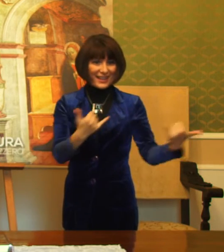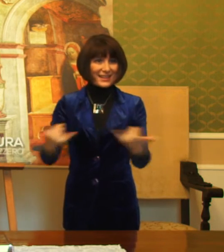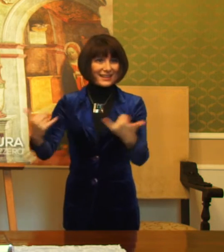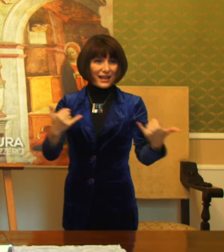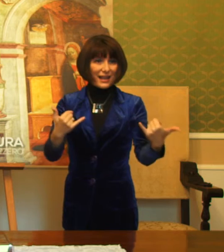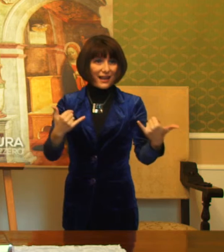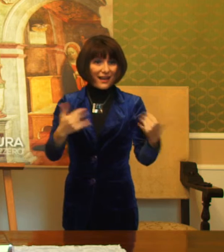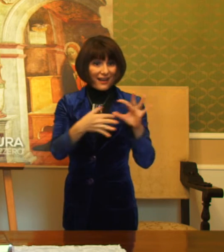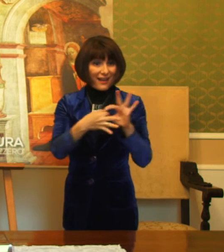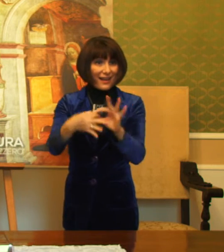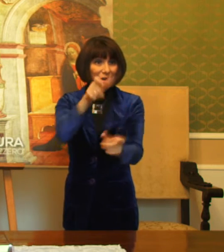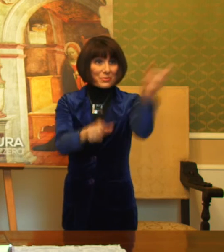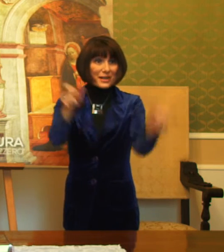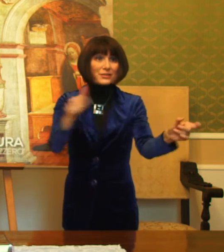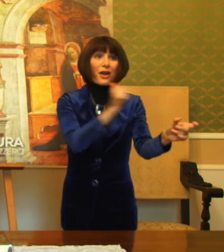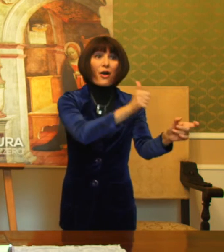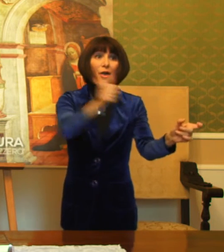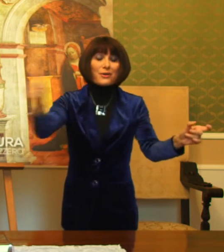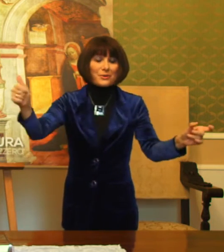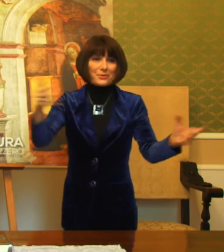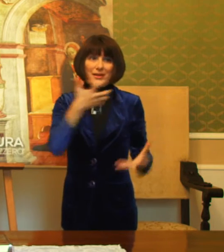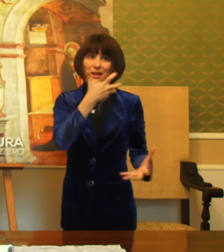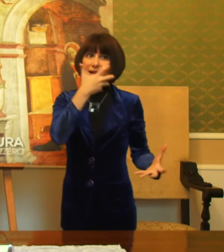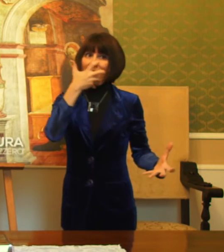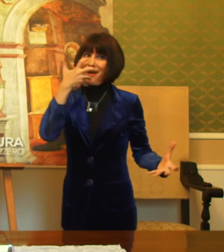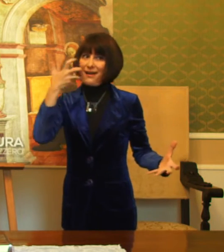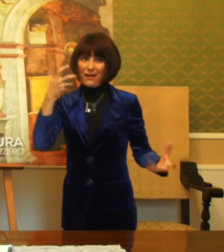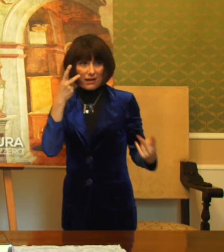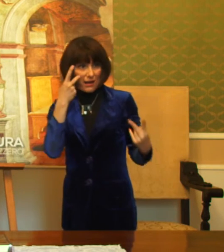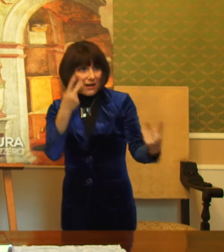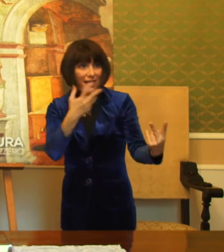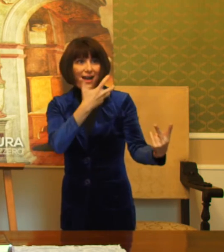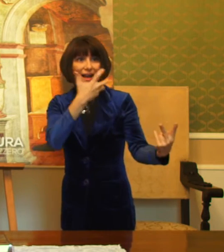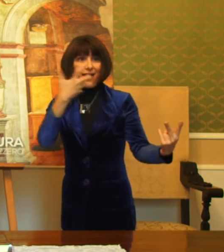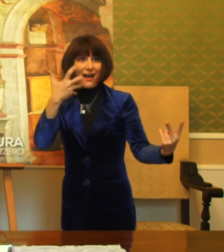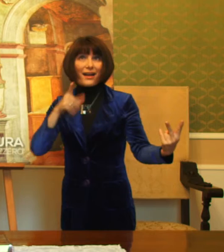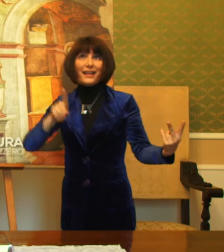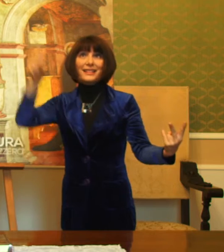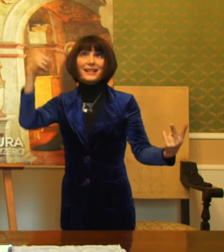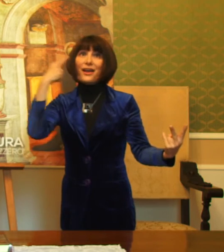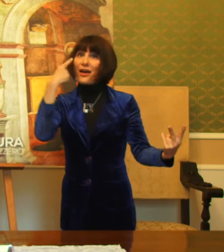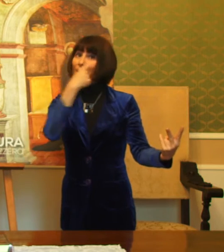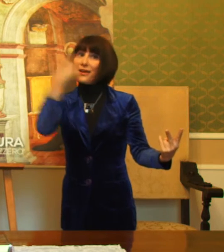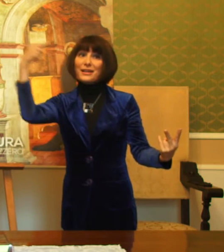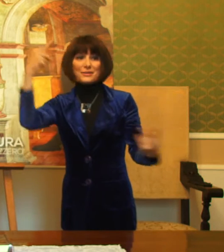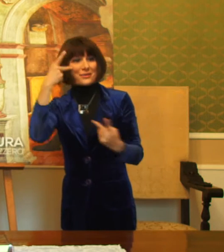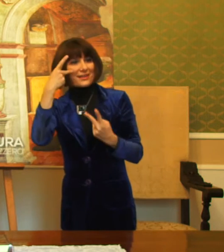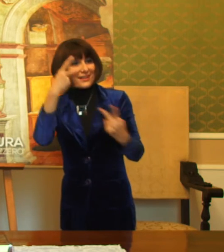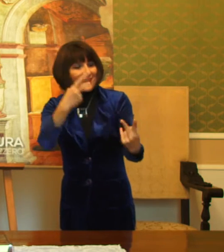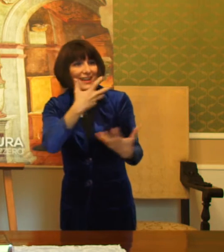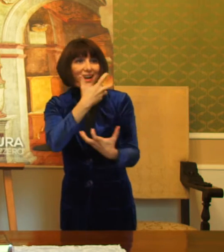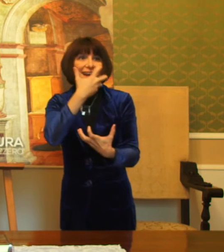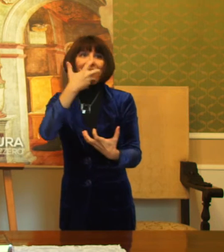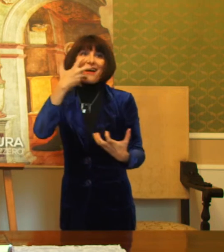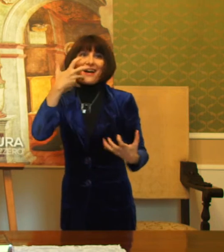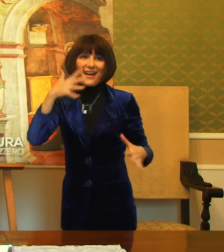preziosa ai nostri occhi, ma soprattutto è preziosa agli occhi di Dio, ecco allora l'augurio che